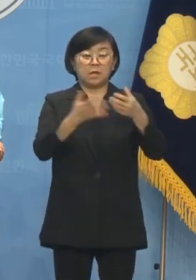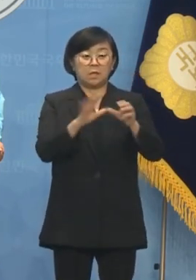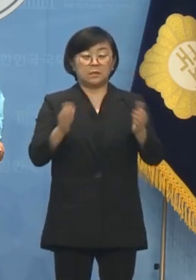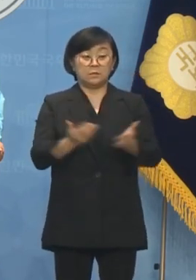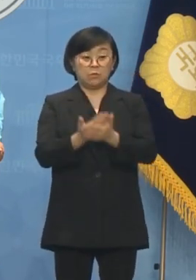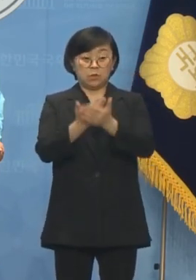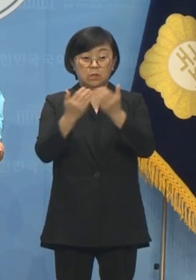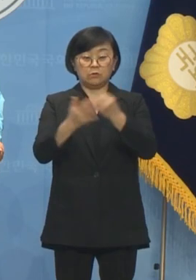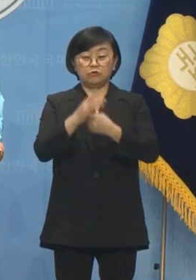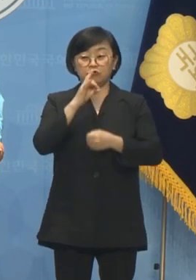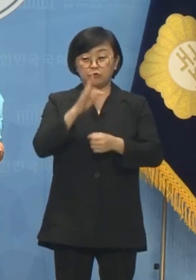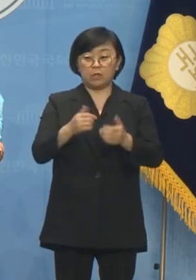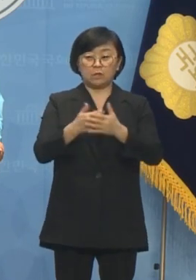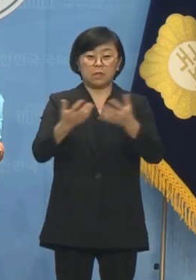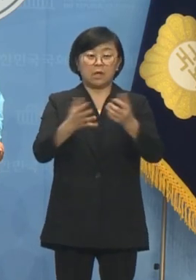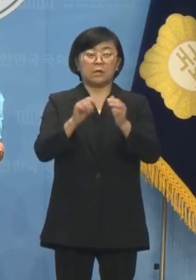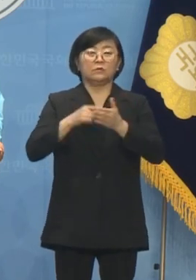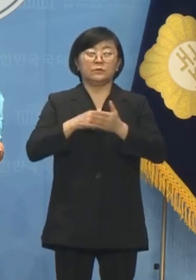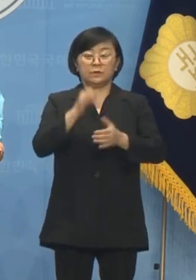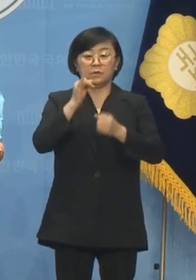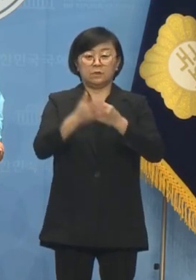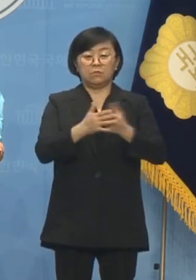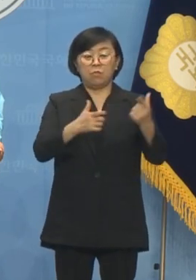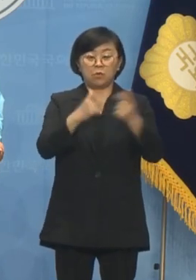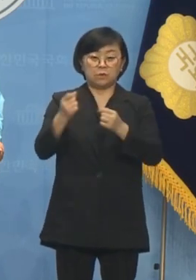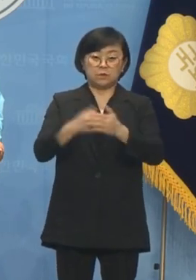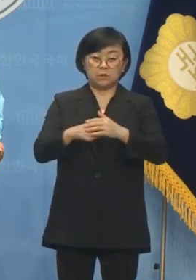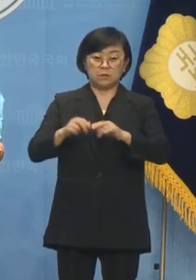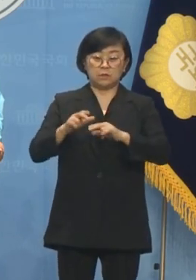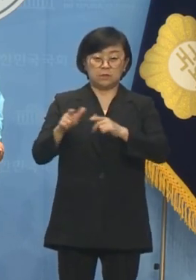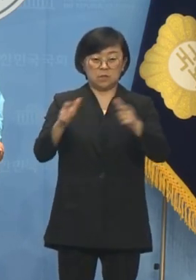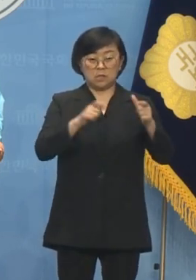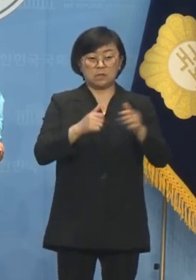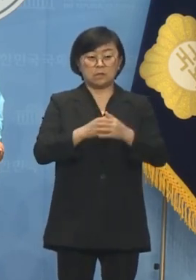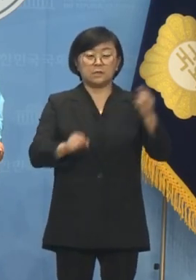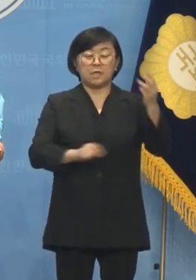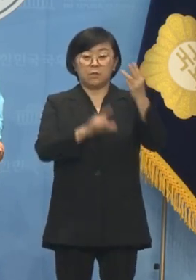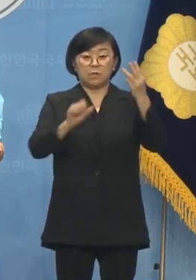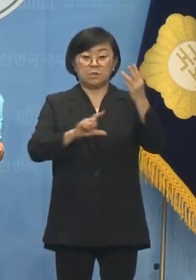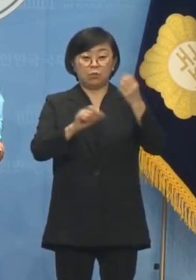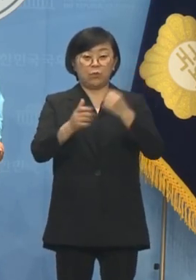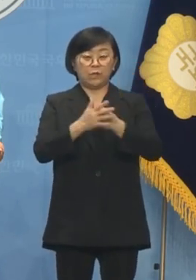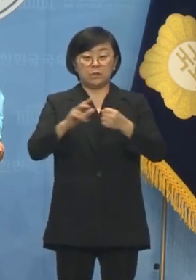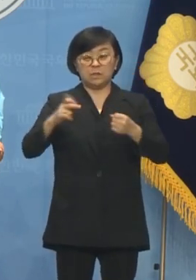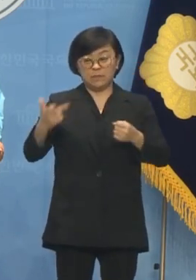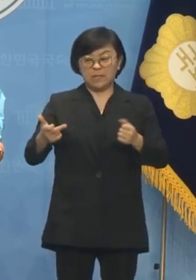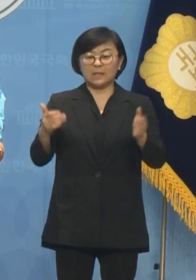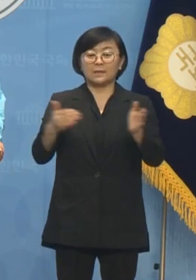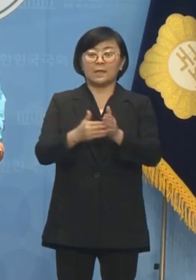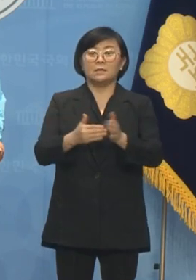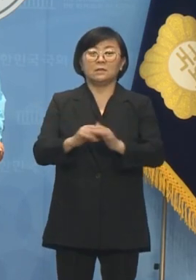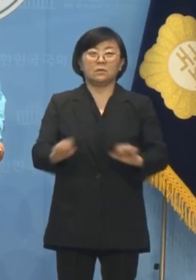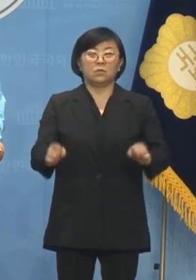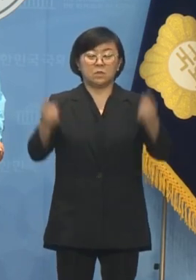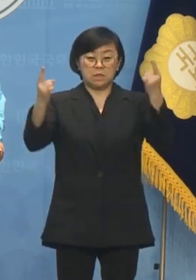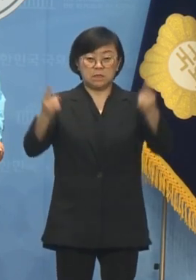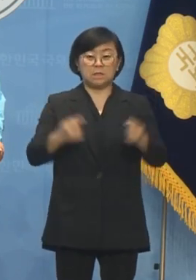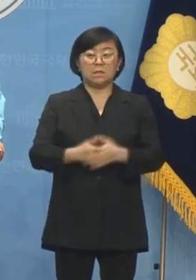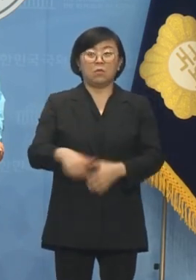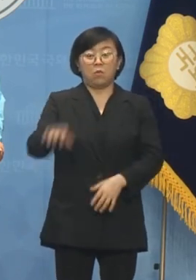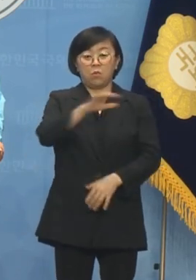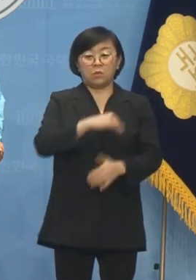진보당, 중앙당 간의 수준으로 모든 지역에서 3월 15일부터 17일까지 동시다발로